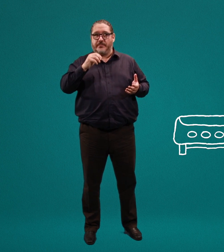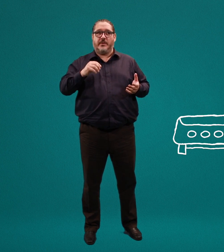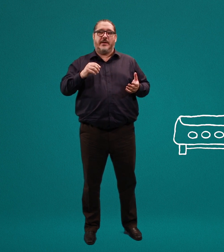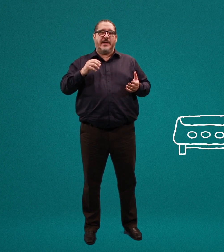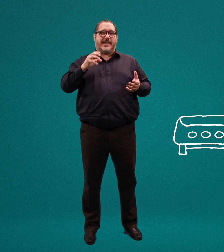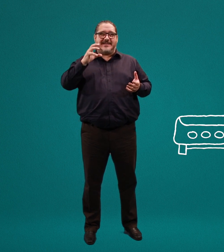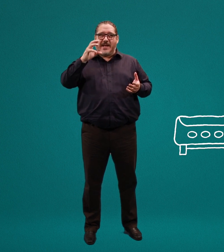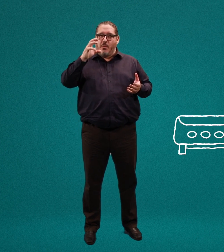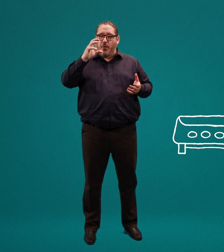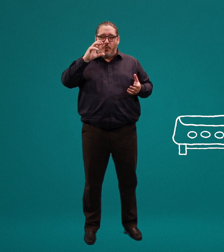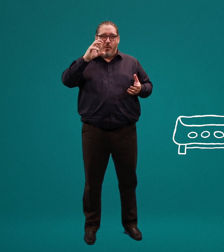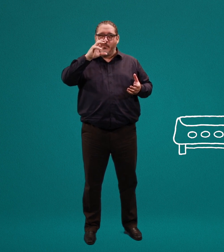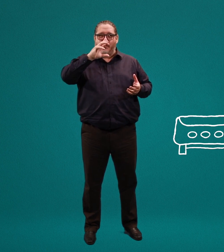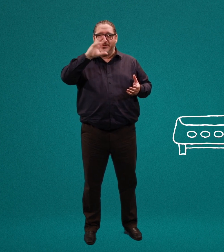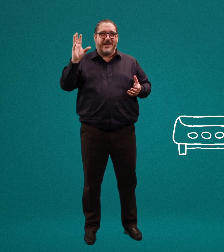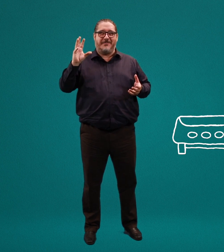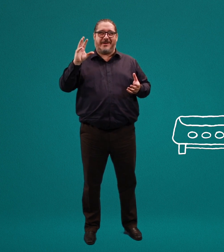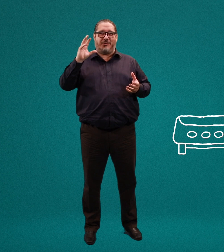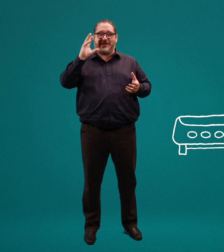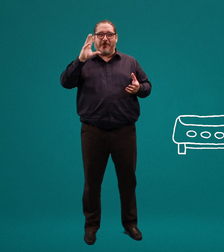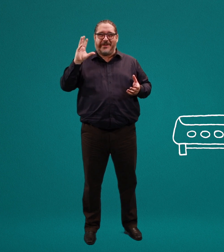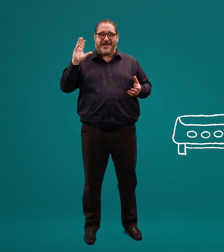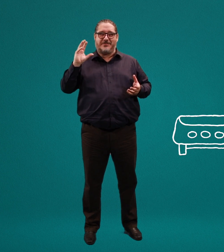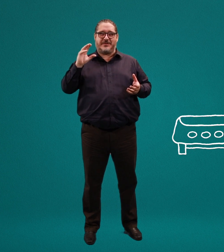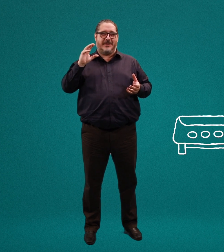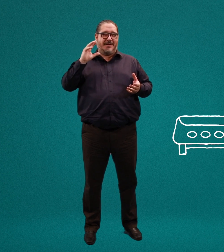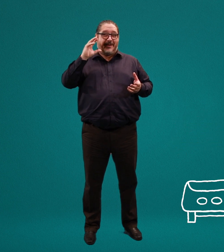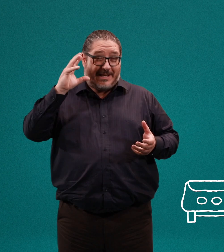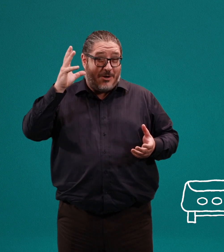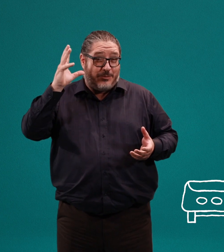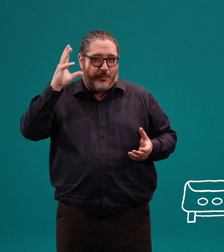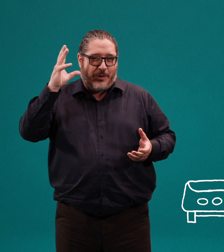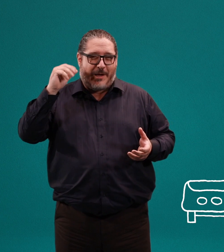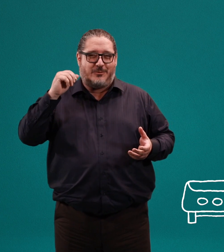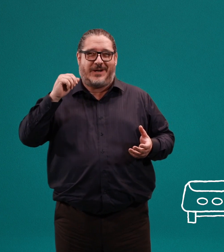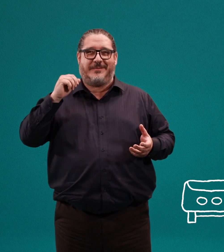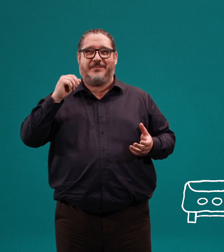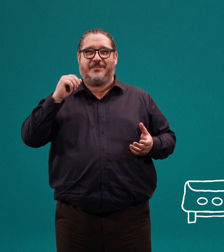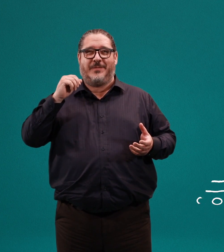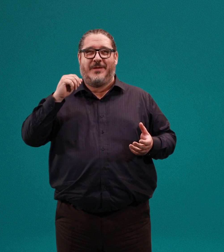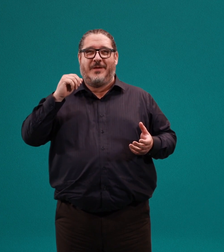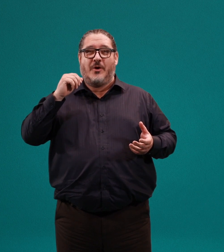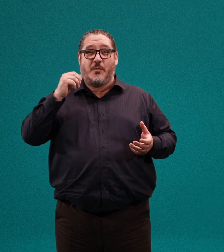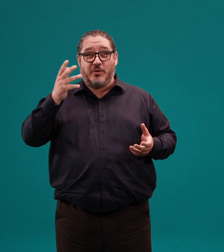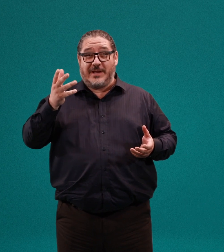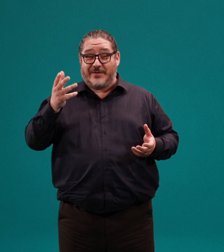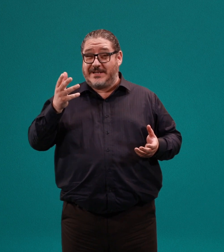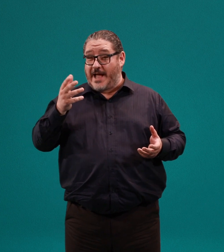que hacía un ruido inconfundible cuando estaba conectándose, casi como si lo pudieran escuchar. Como yo tenía facilidad